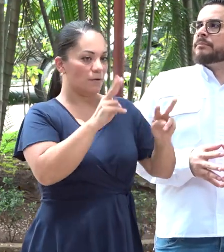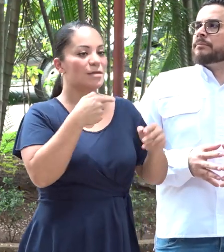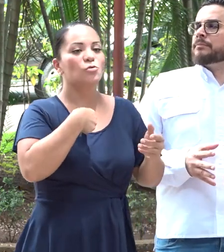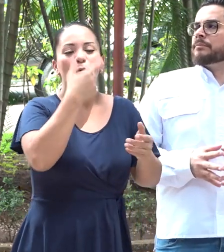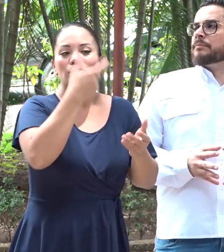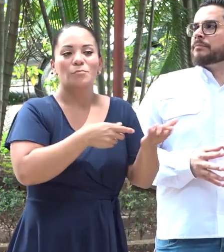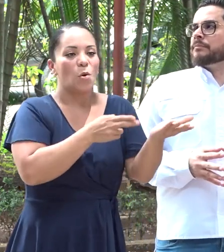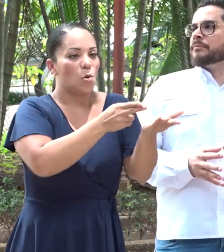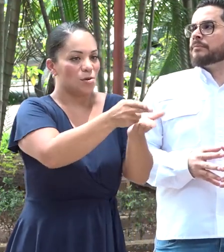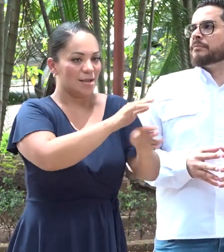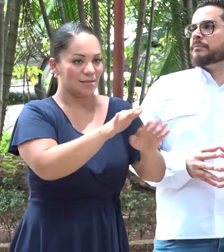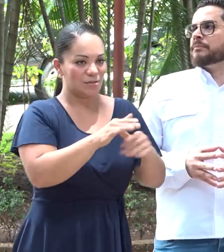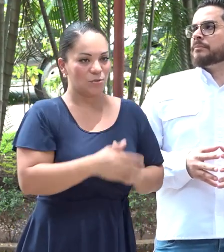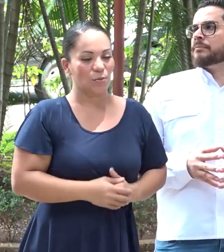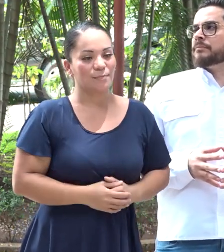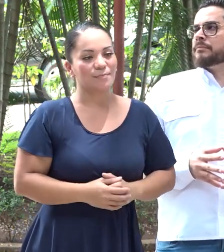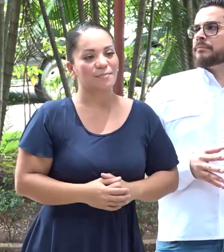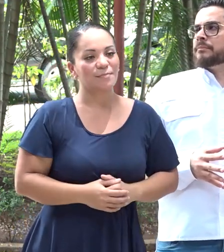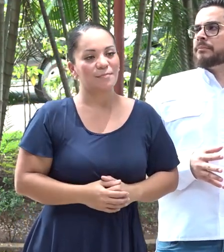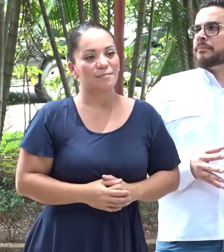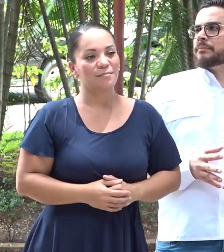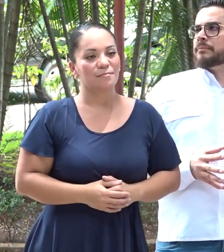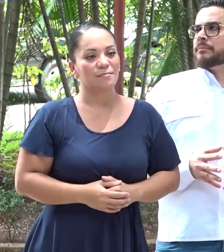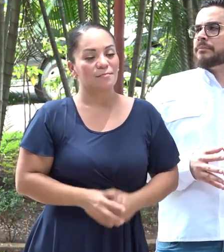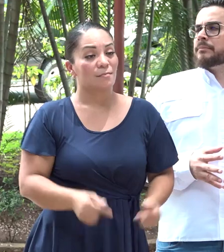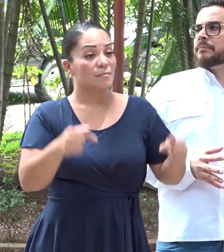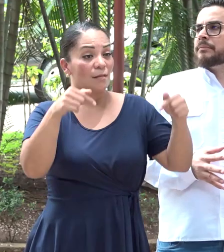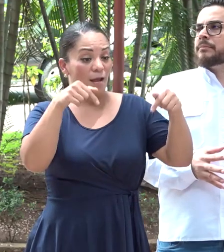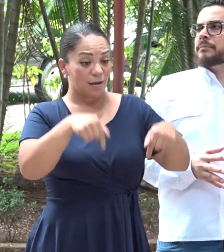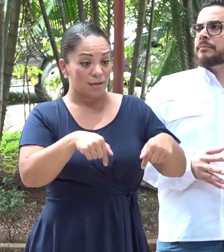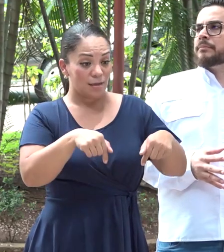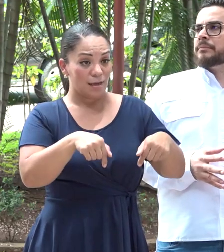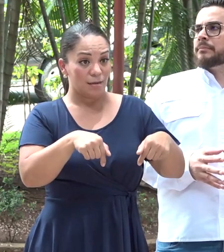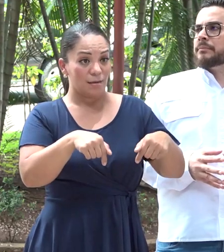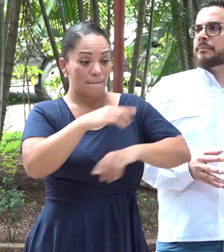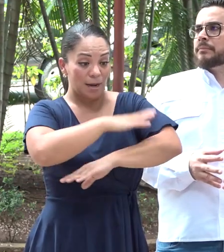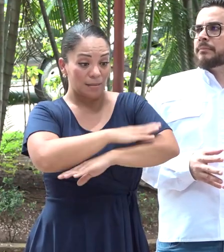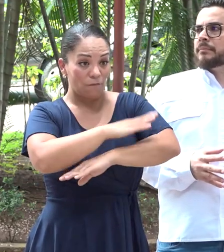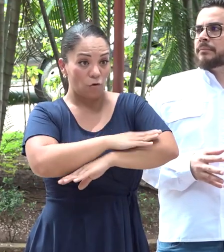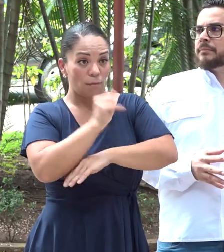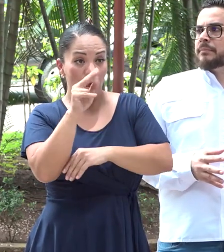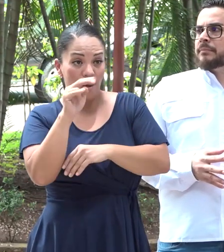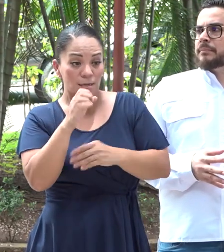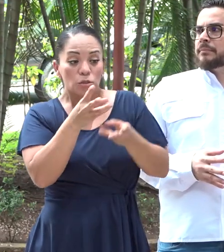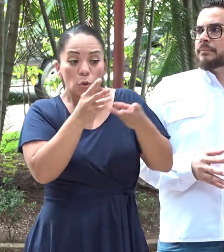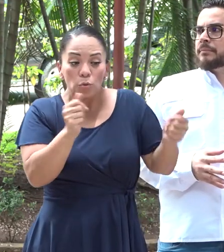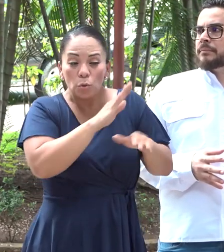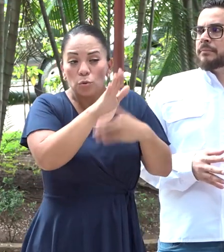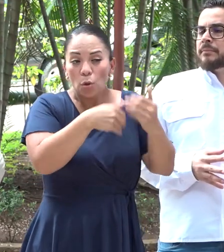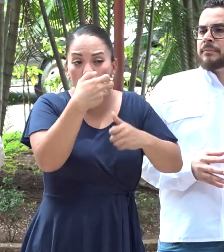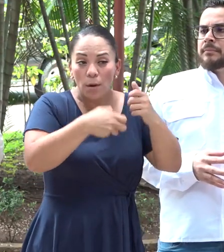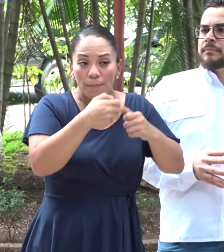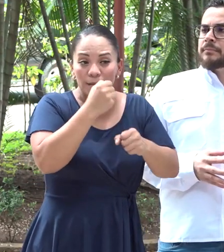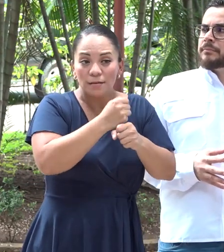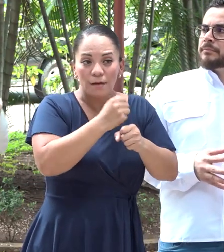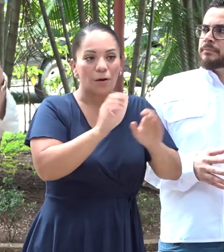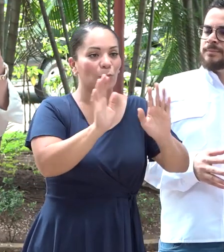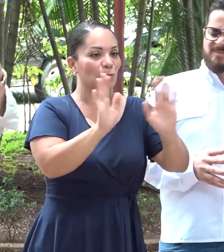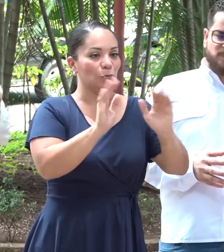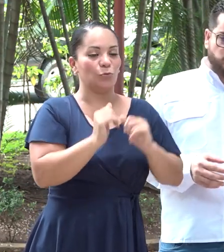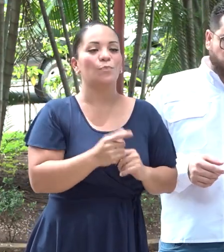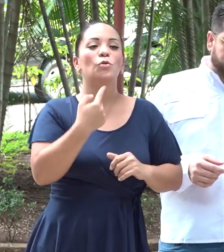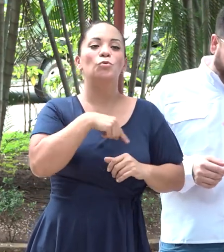muy franco. Esta no es la solución a todos los problemas de empleo. No. Decíamos,